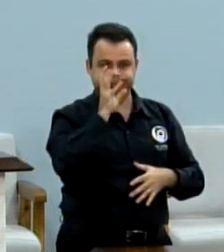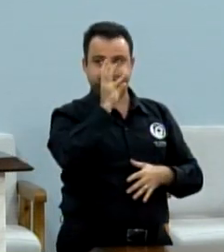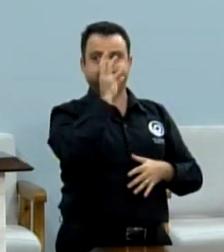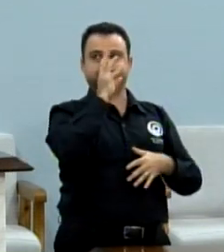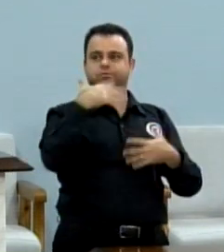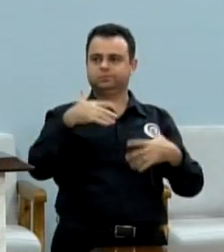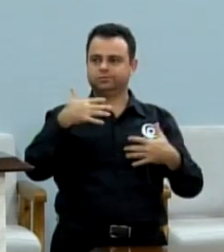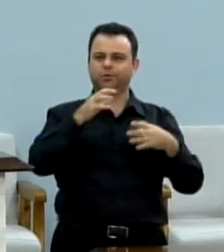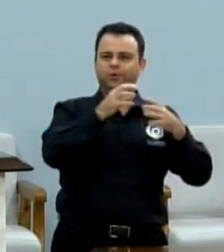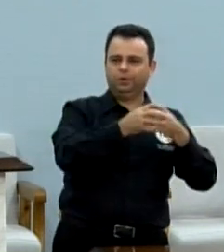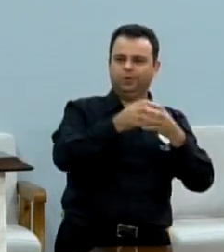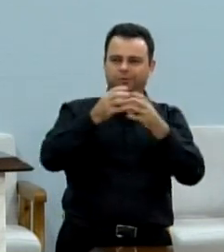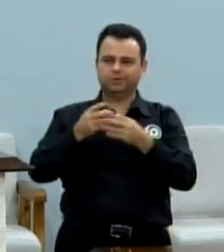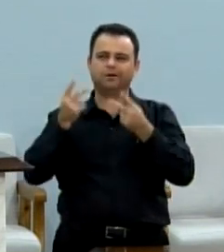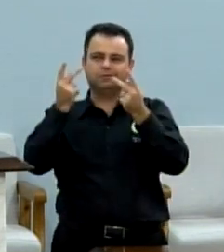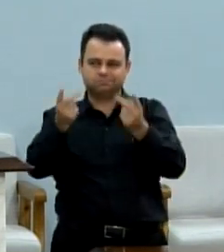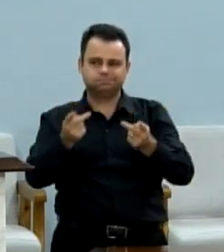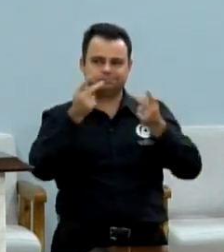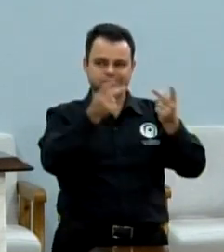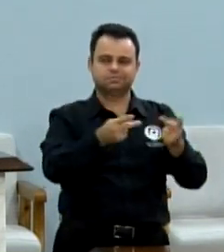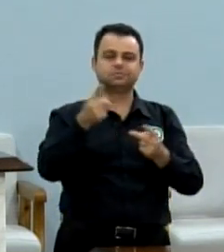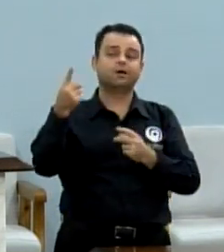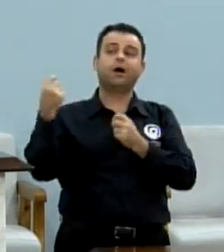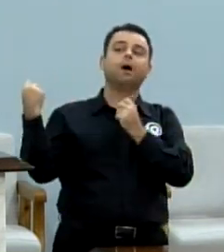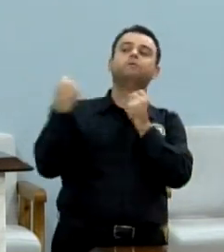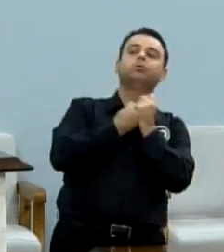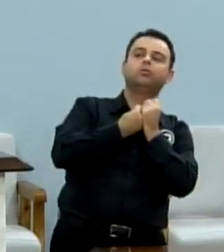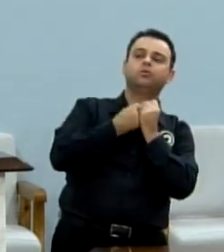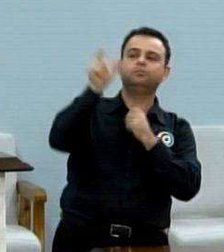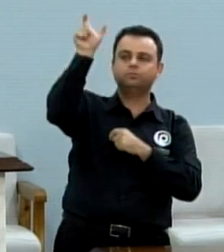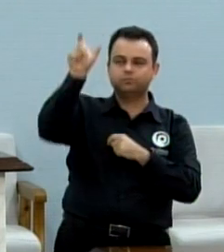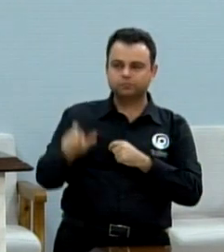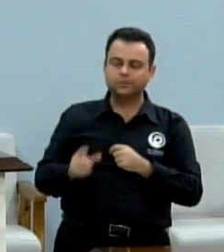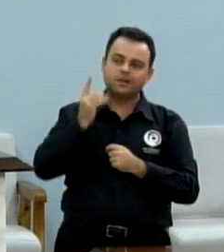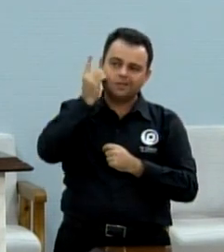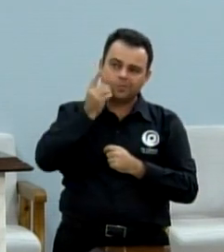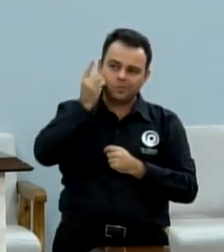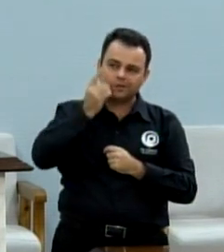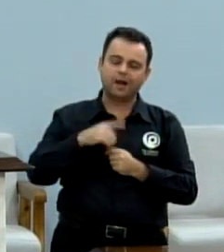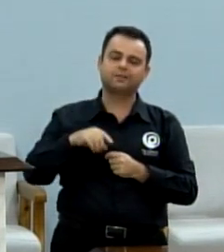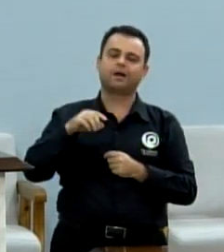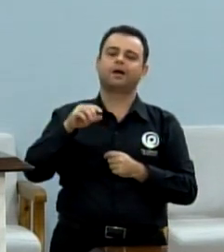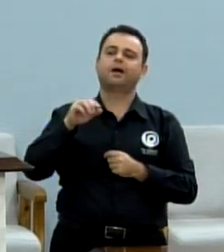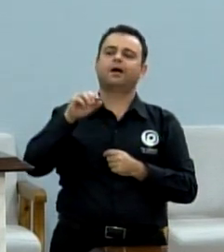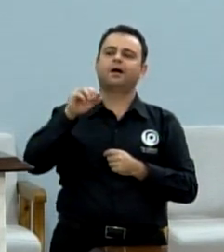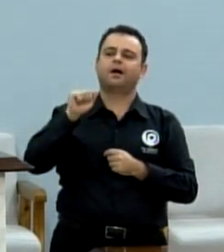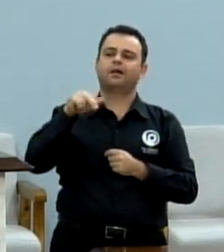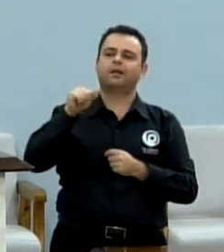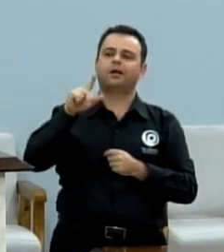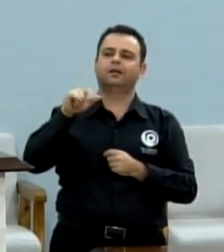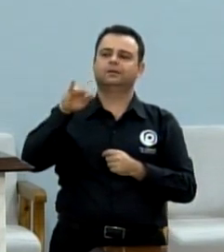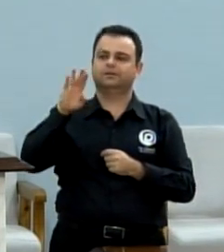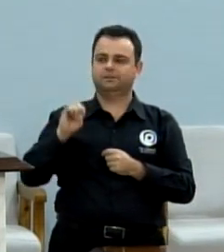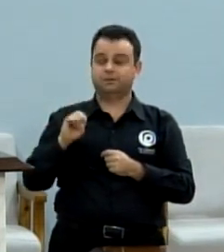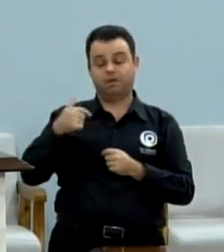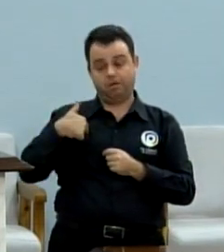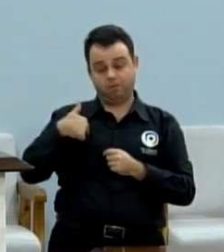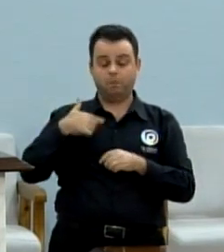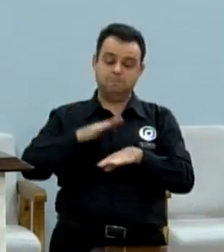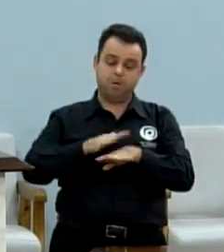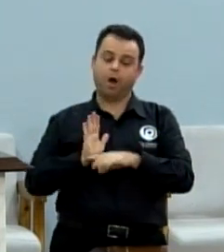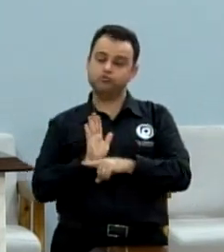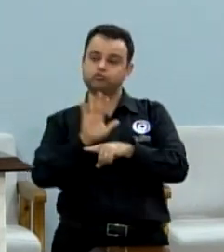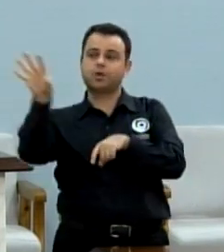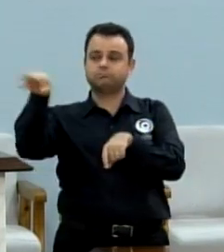para a Renascer. Com o apoio da deputada Annalise Fernandes e eu com o orgulho de estar intermediando essa conquista junto ao